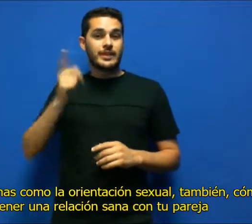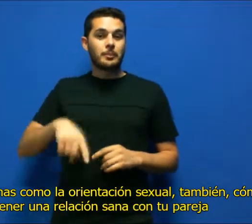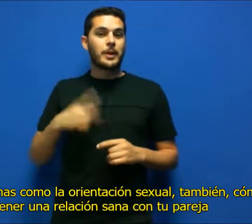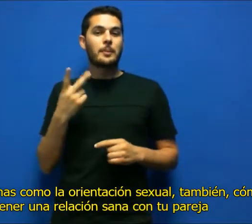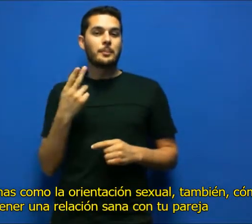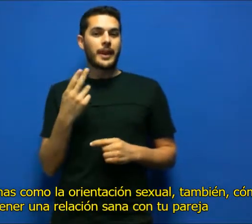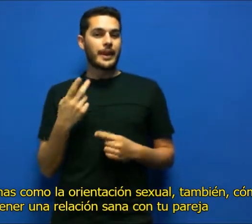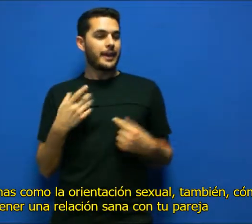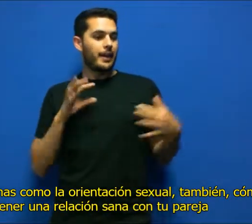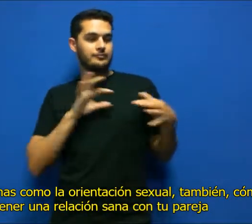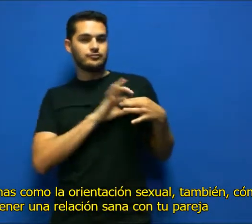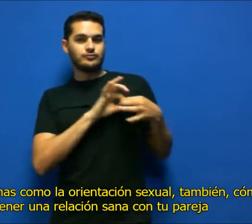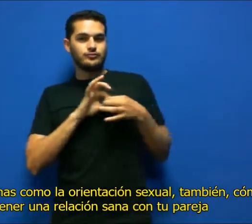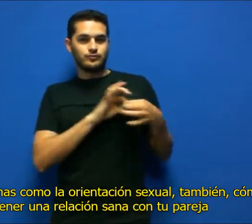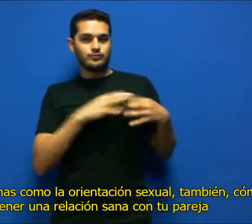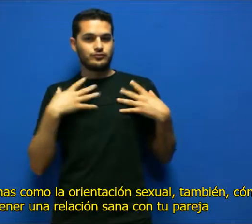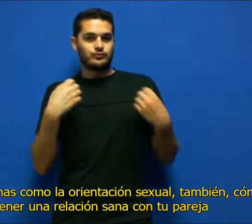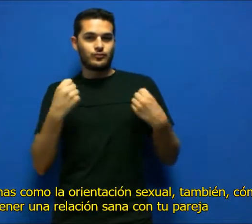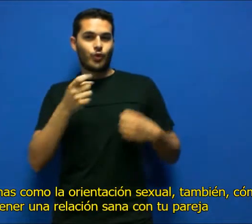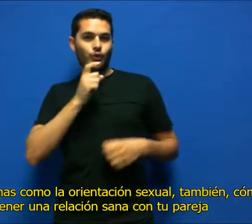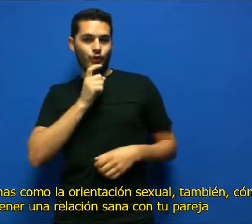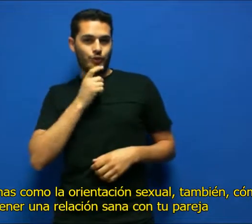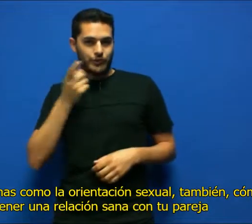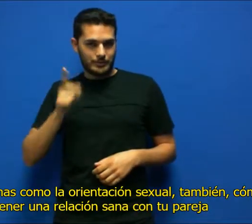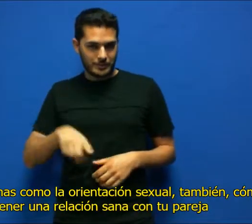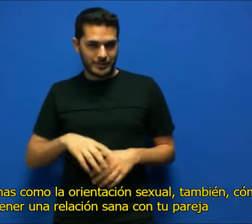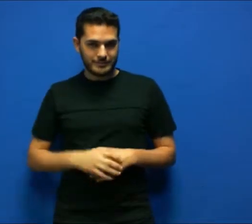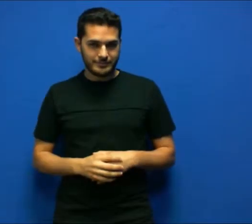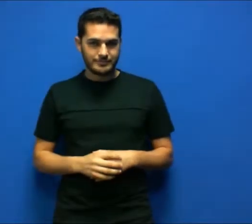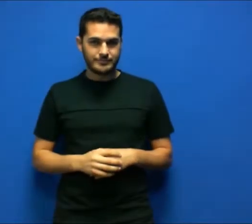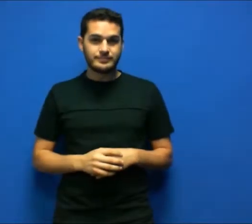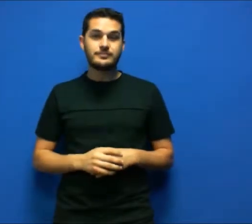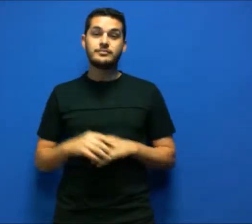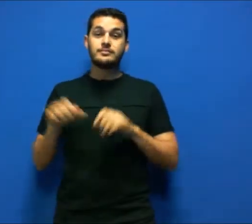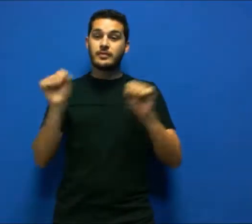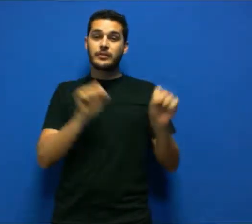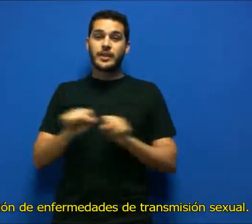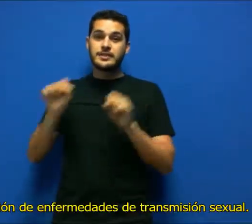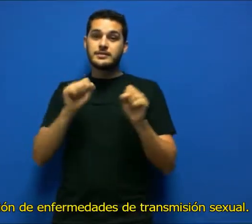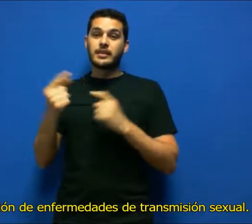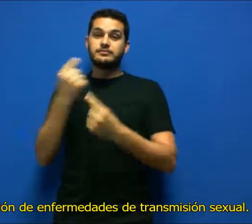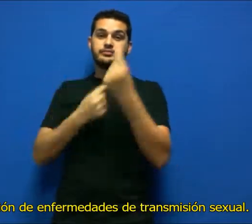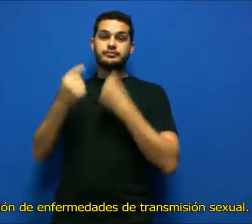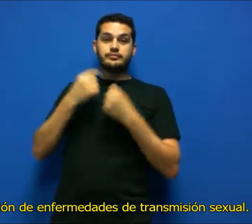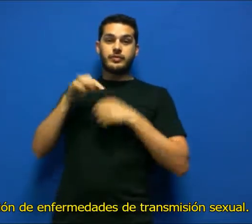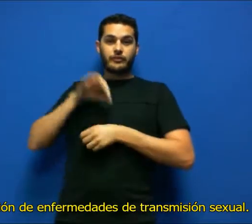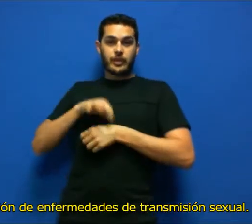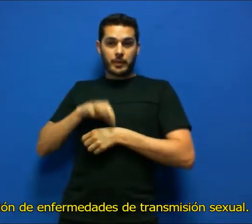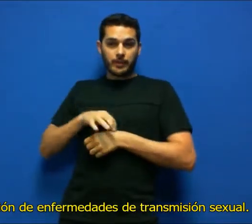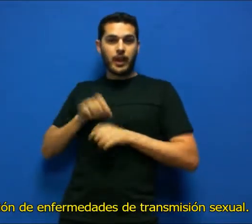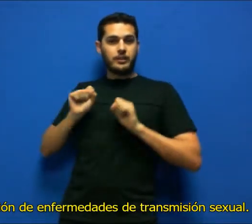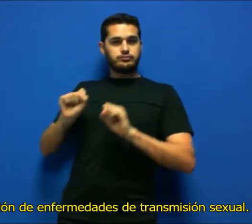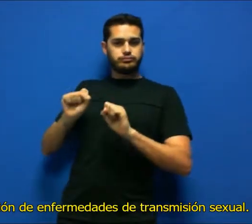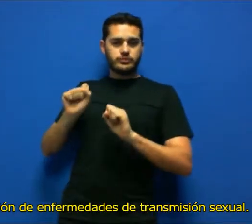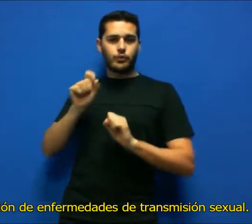también cómo mantener una relación sana con tu pareja y la prevención de enfermedades de transmisión sexual.